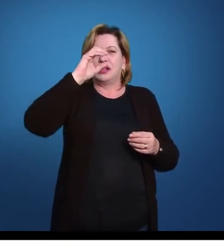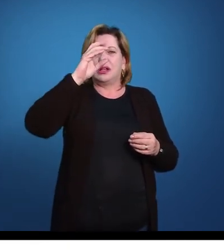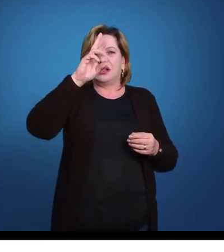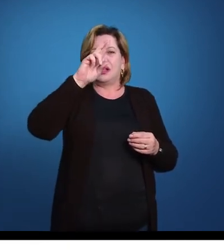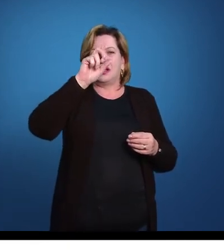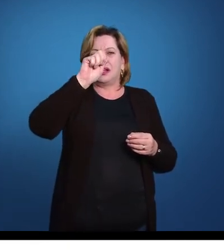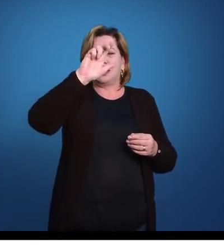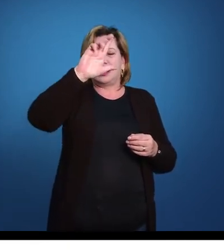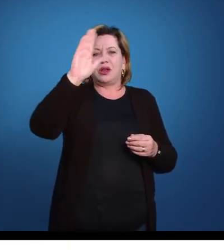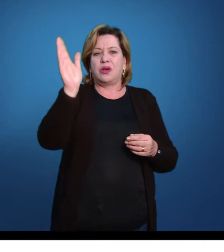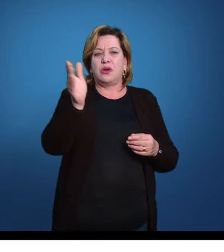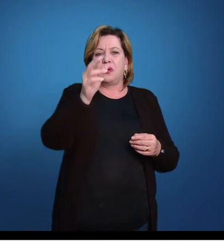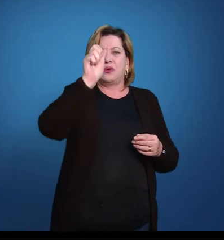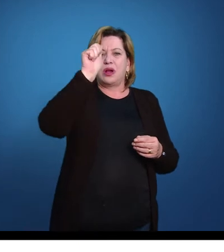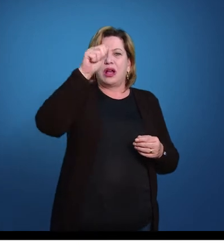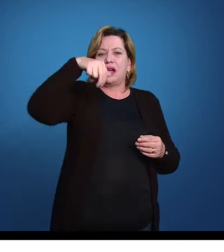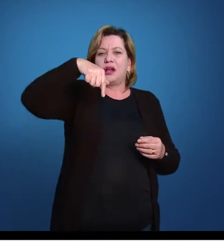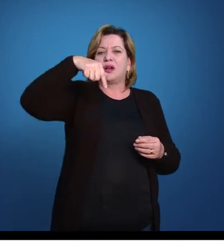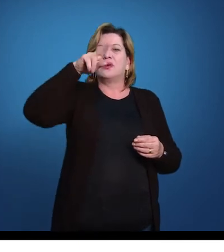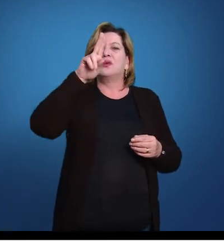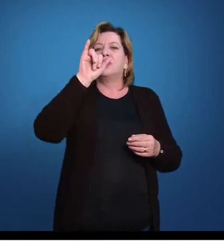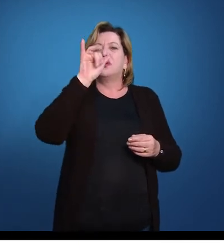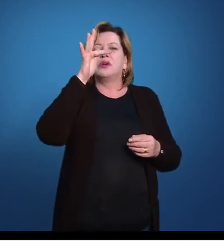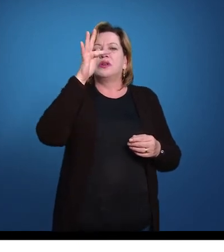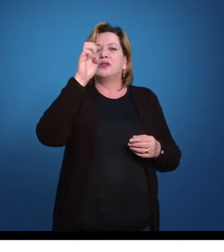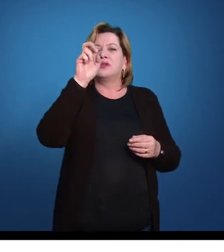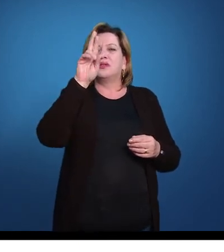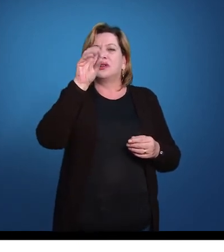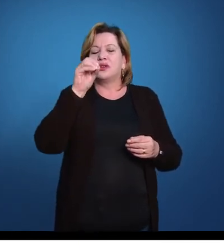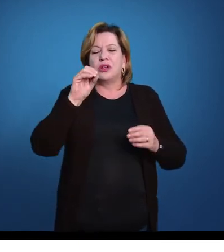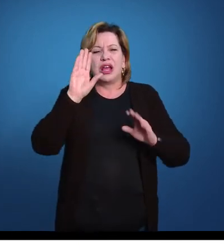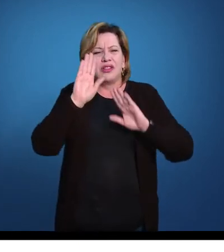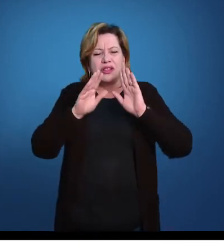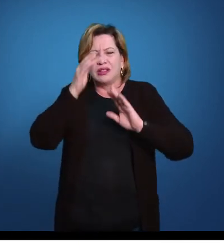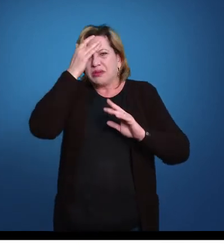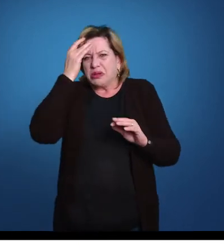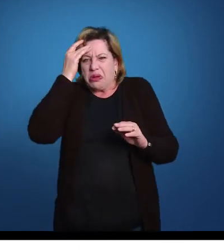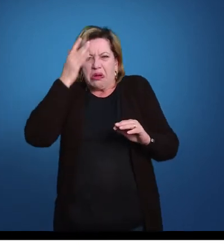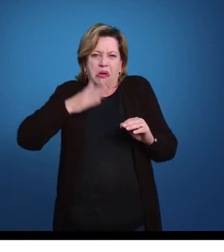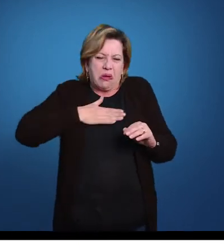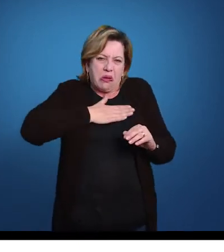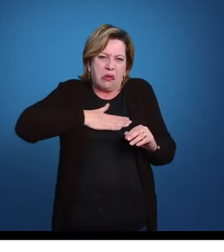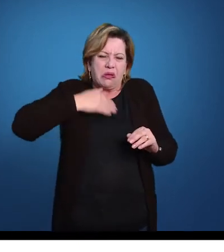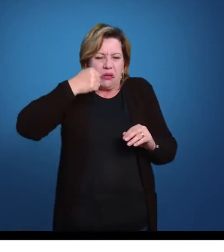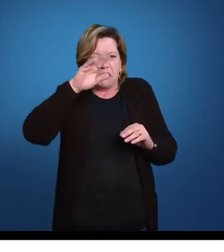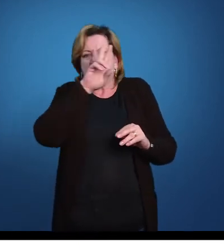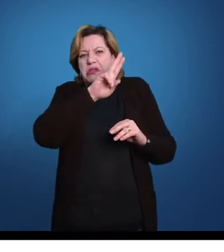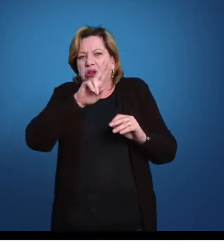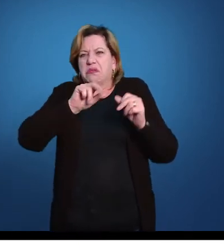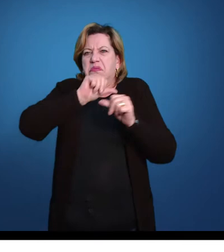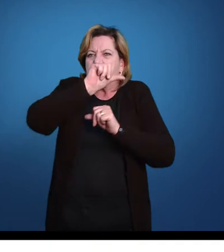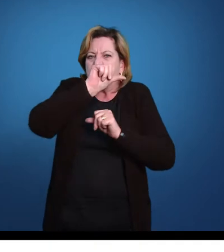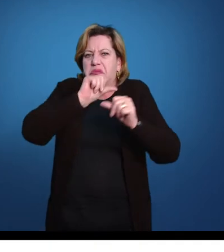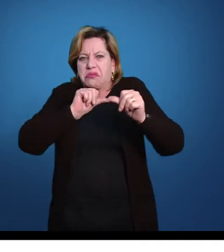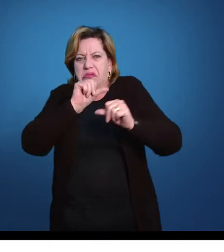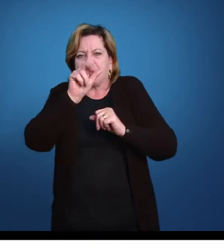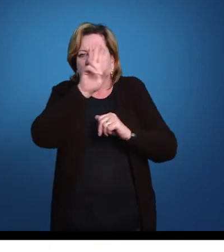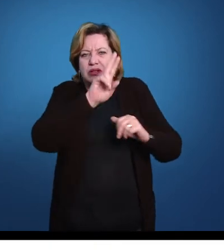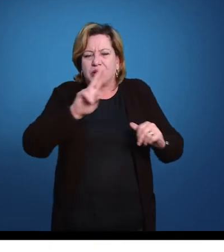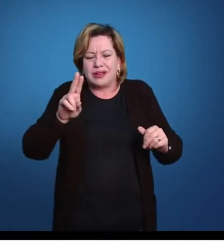evoluir de um nome para o outro, muda às vezes para, às vezes os pesquisadores gostam mais de um nome, às vezes do outro, eu acho que chamando pelo nome completo, ou conhecendo o